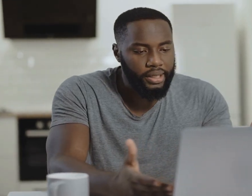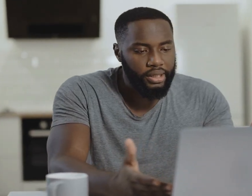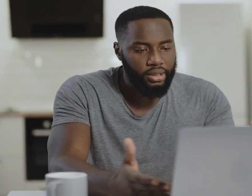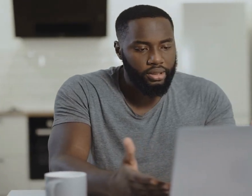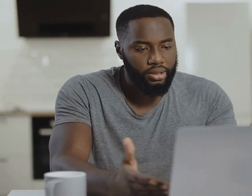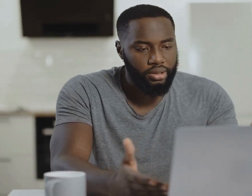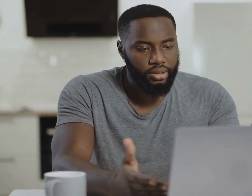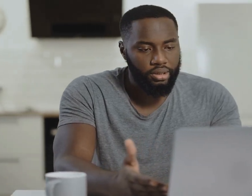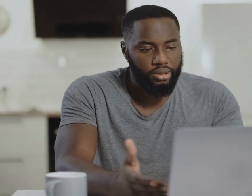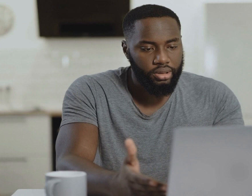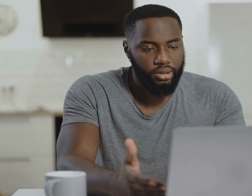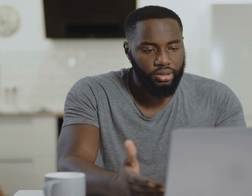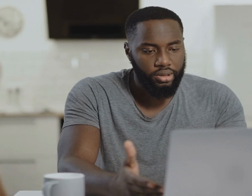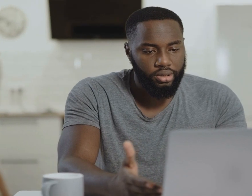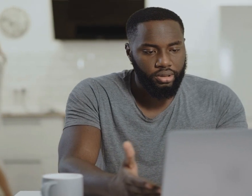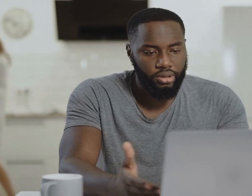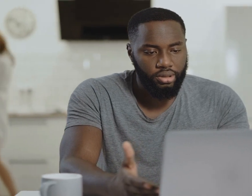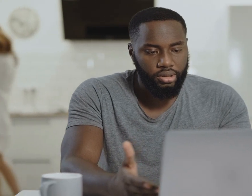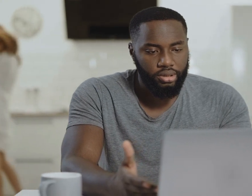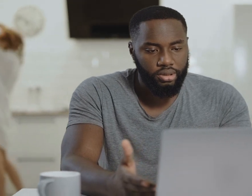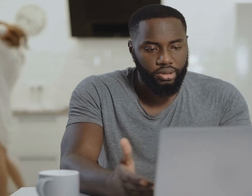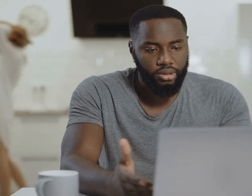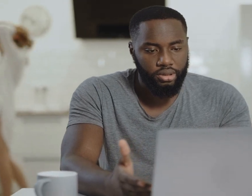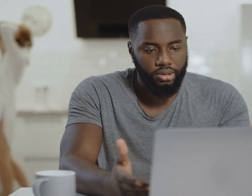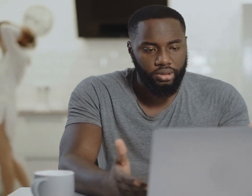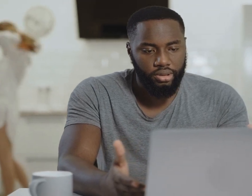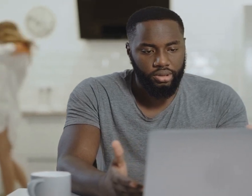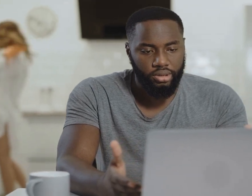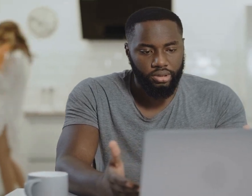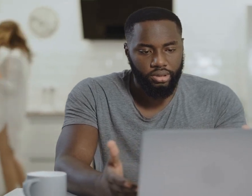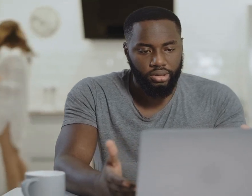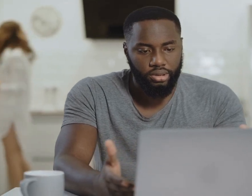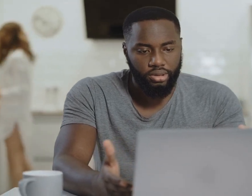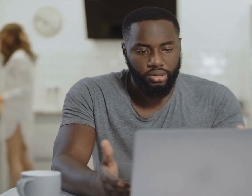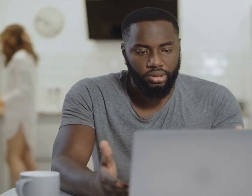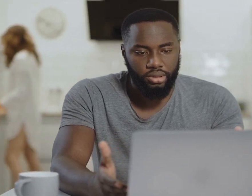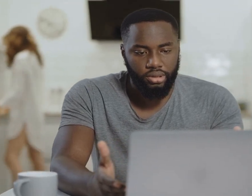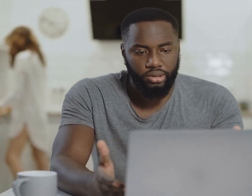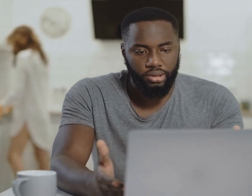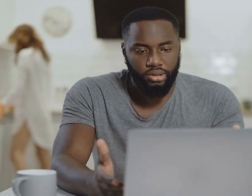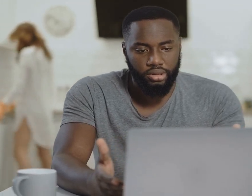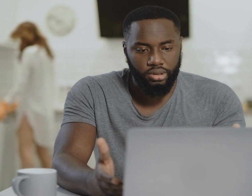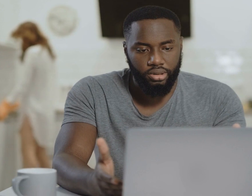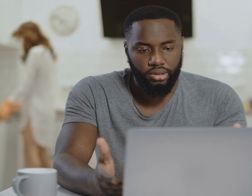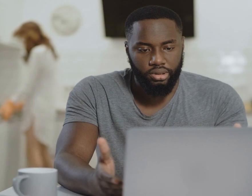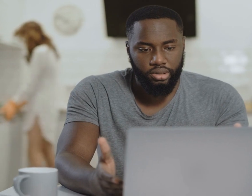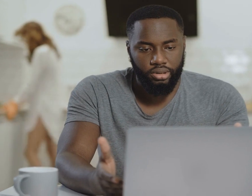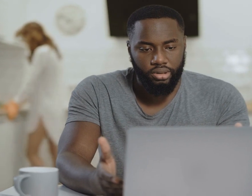L'argent n'est qu'un moyen.'argent n'est que quelque chose qui te sert à aller vers d'un point A à un point B en fait.